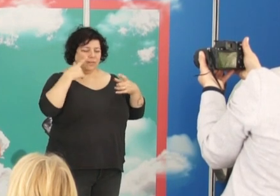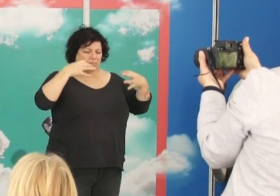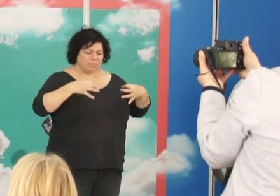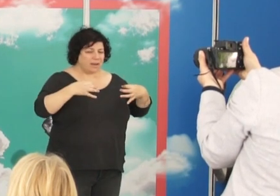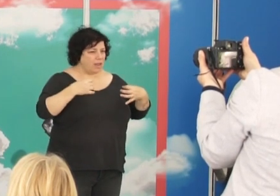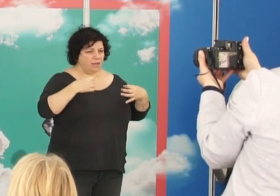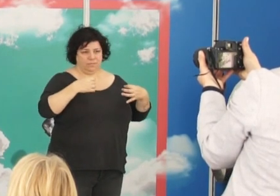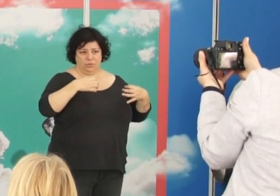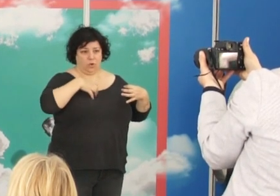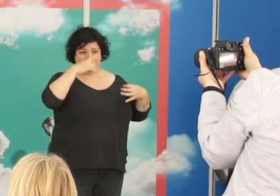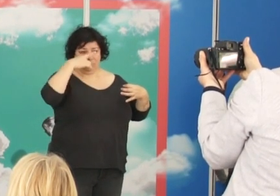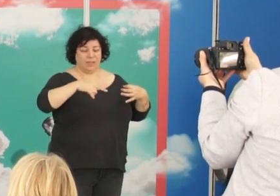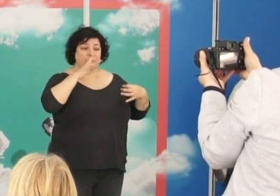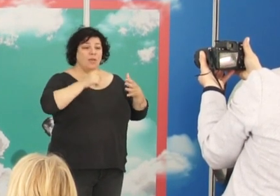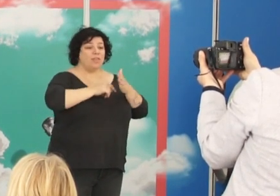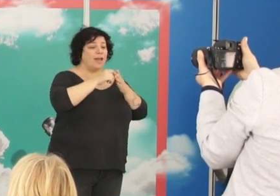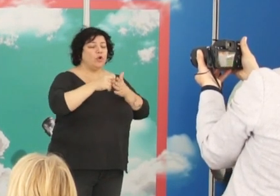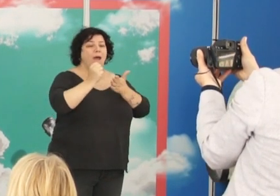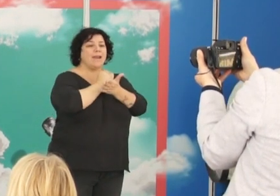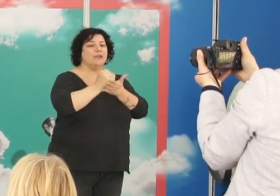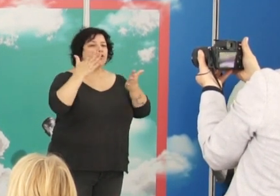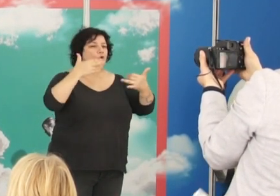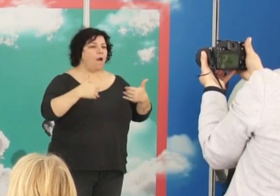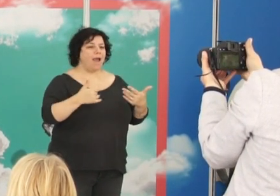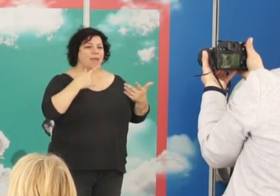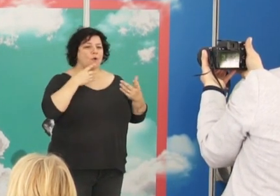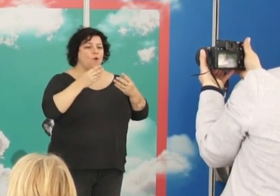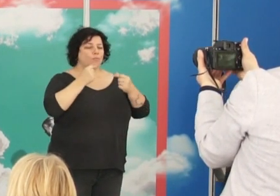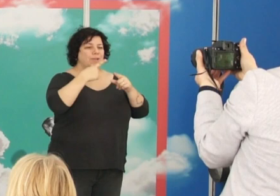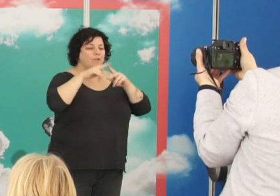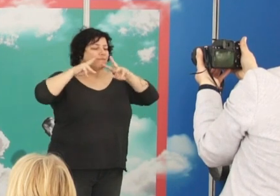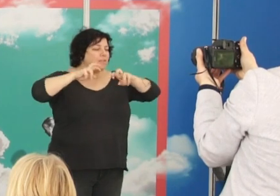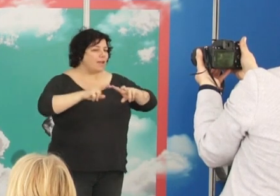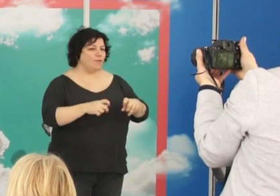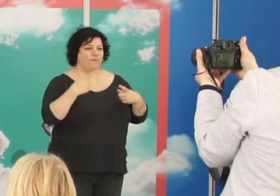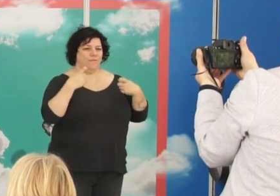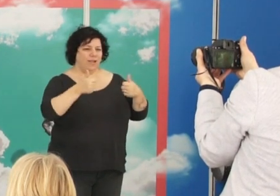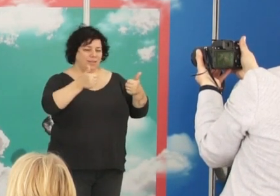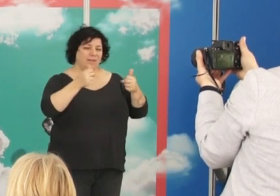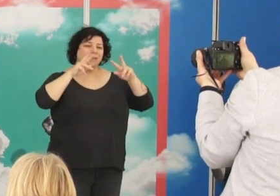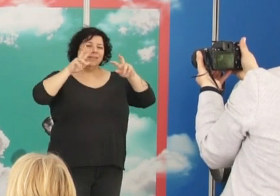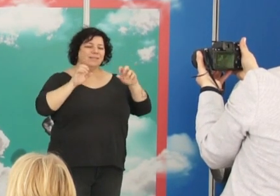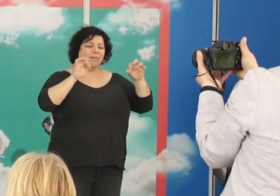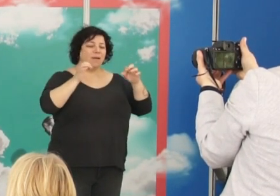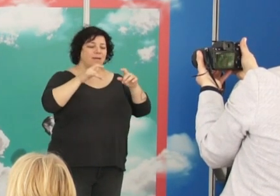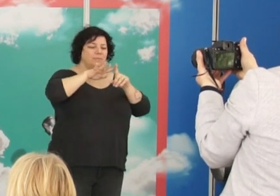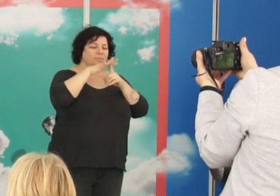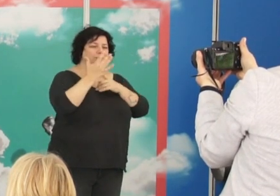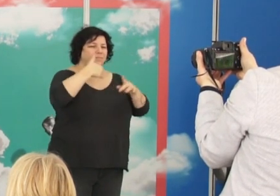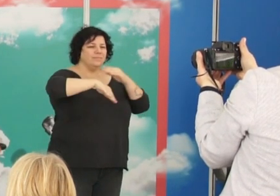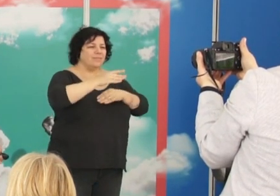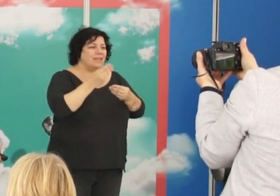así o no, porque no hay datos, porque no hay registros, porque falta muchísima investigación en torno a lo que sucedió